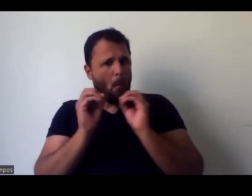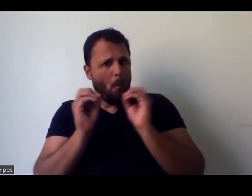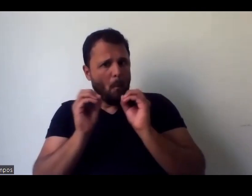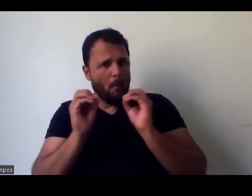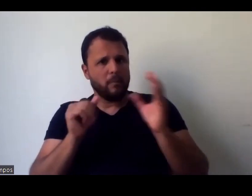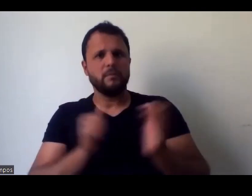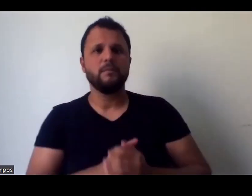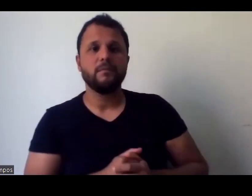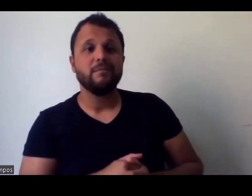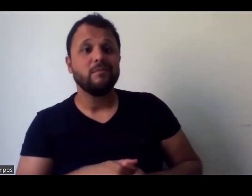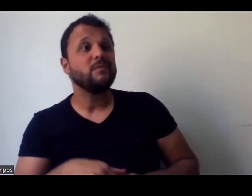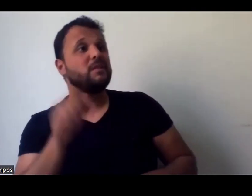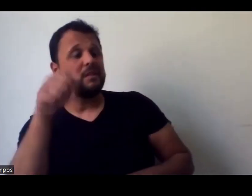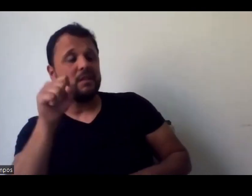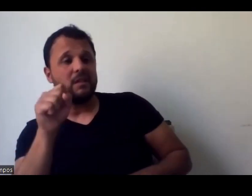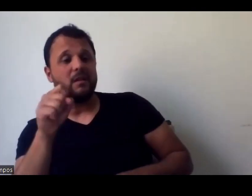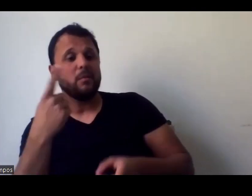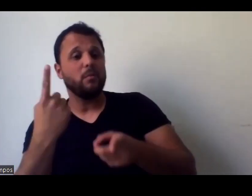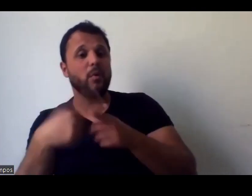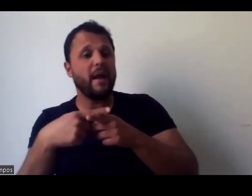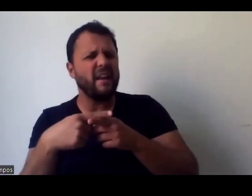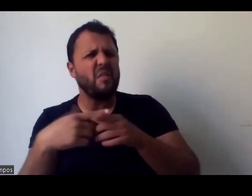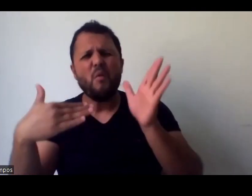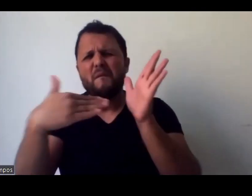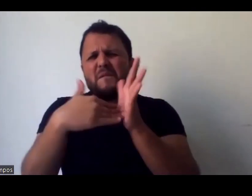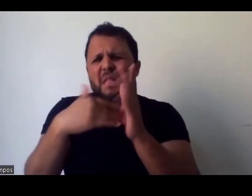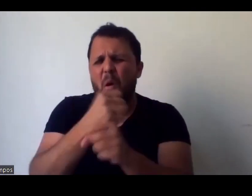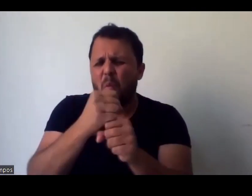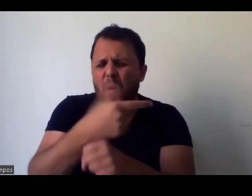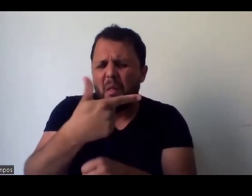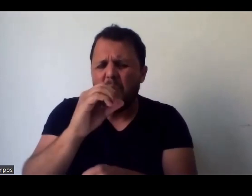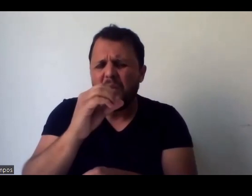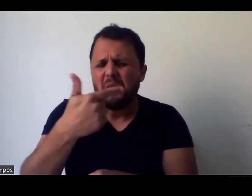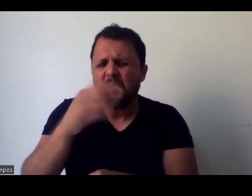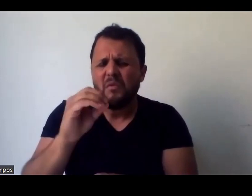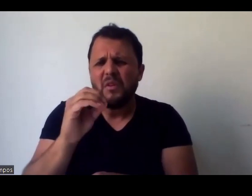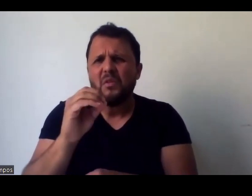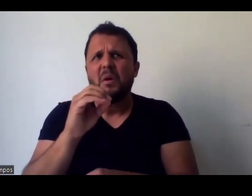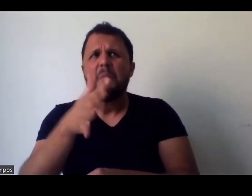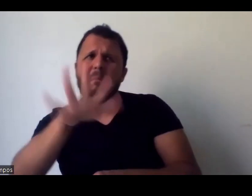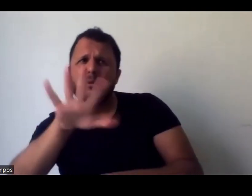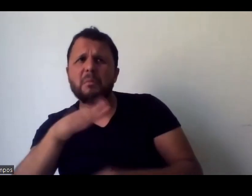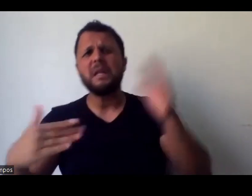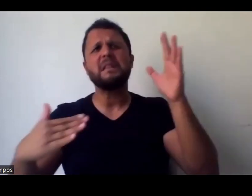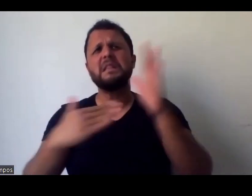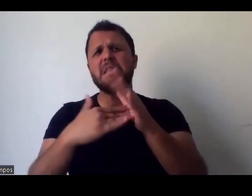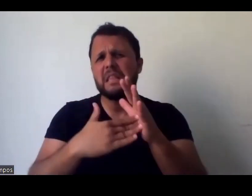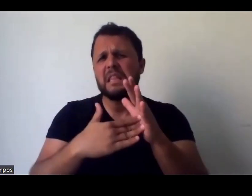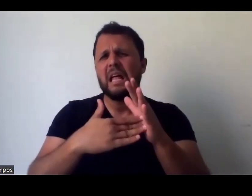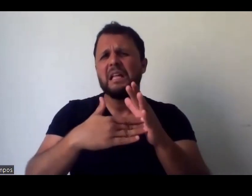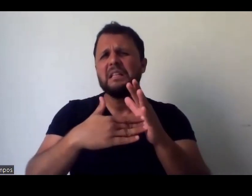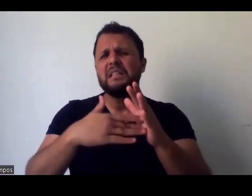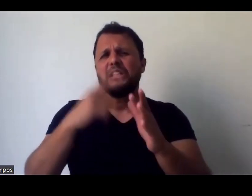porque foi assim, bem no final de 2020, né? Acho que a gente foi até quase 10 de dezembro, né? E, enfim,